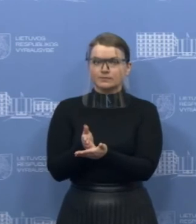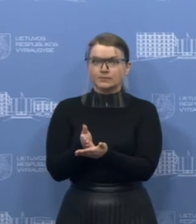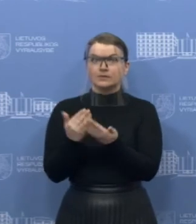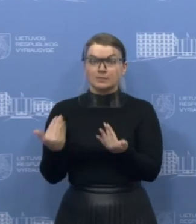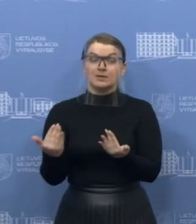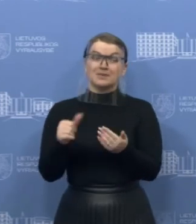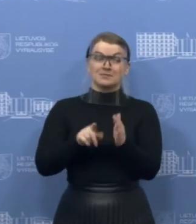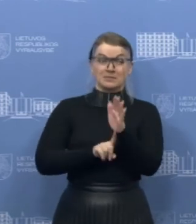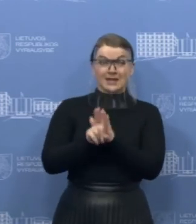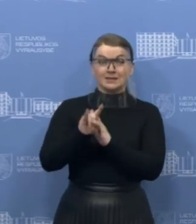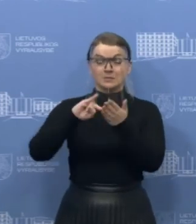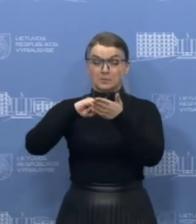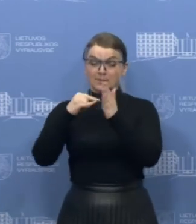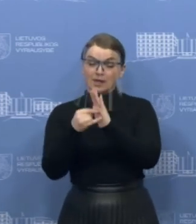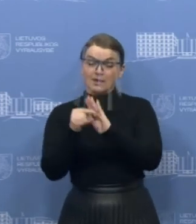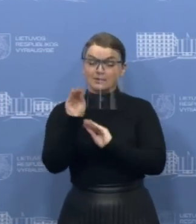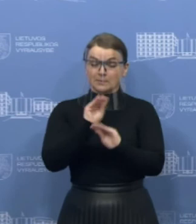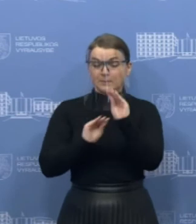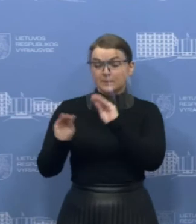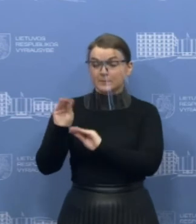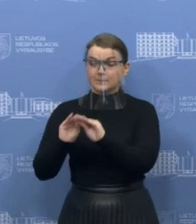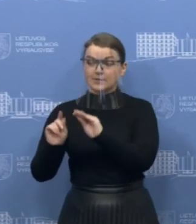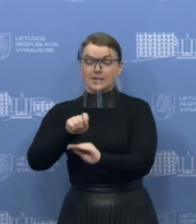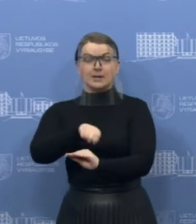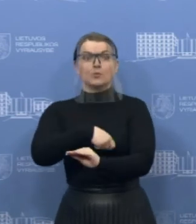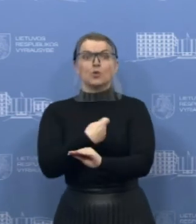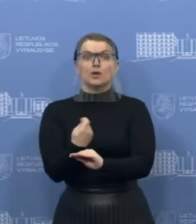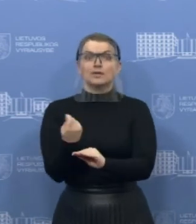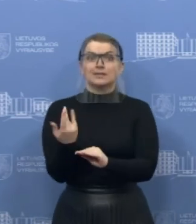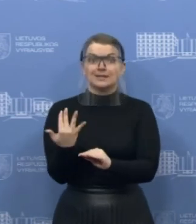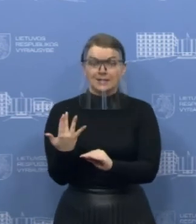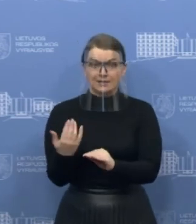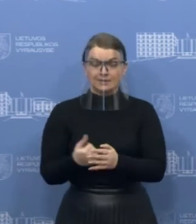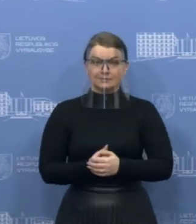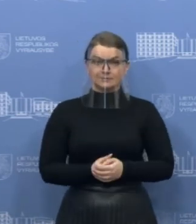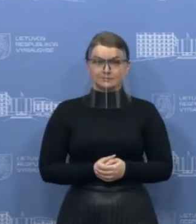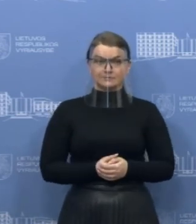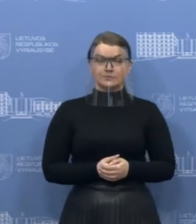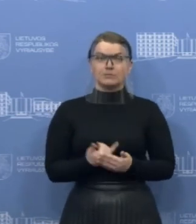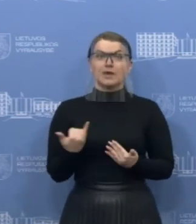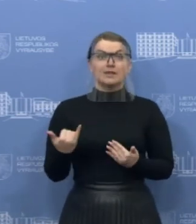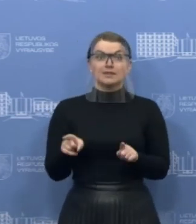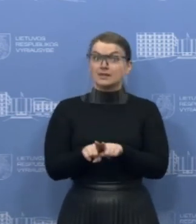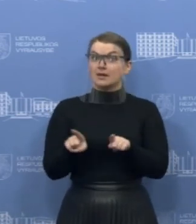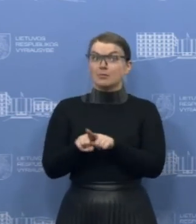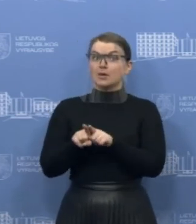galimų nuostolių, bet kalbame irgi apie oro,